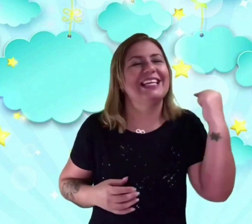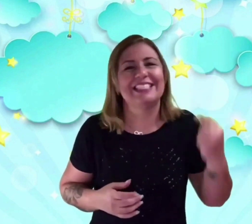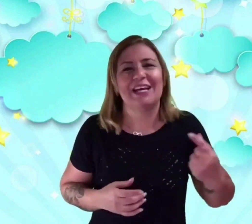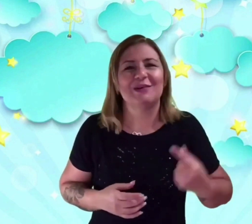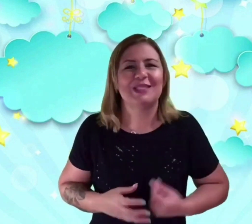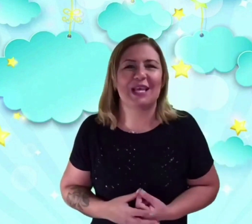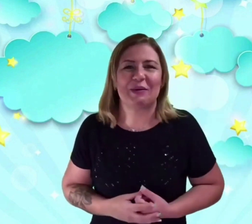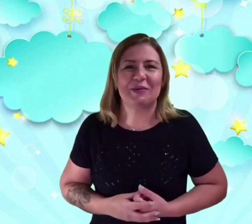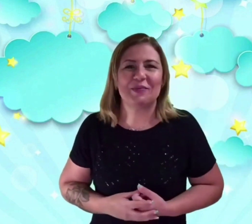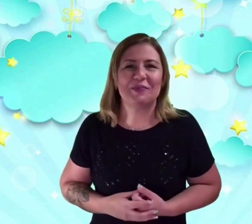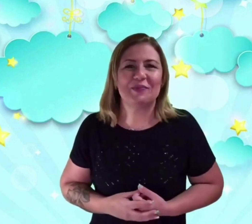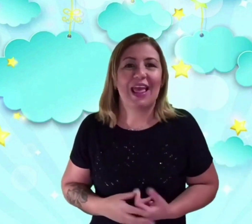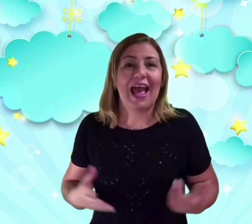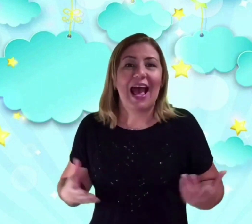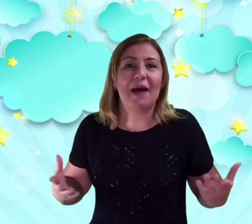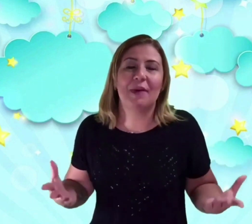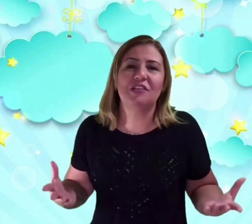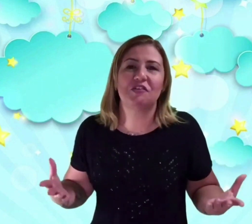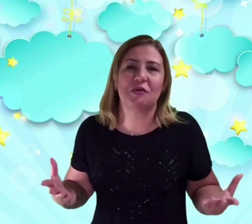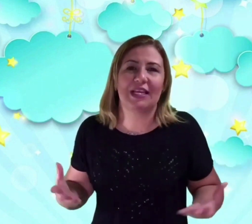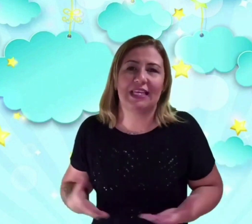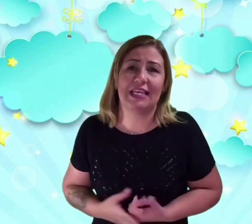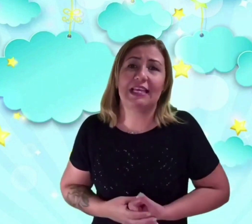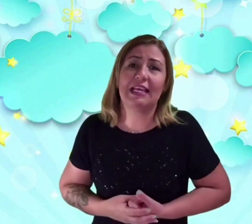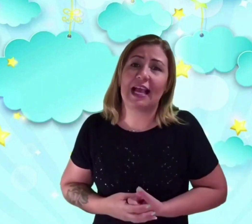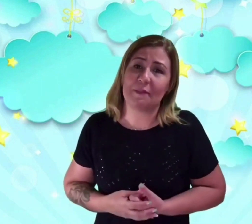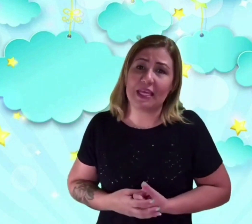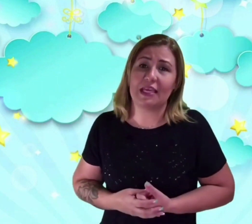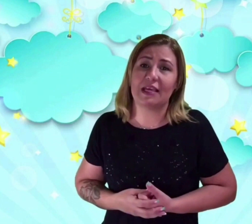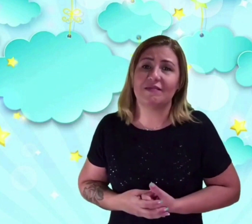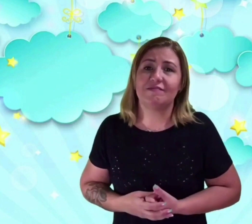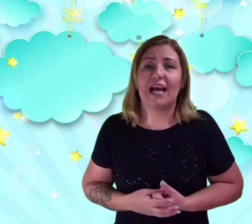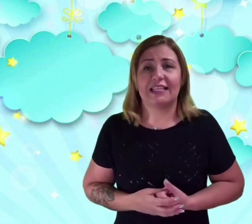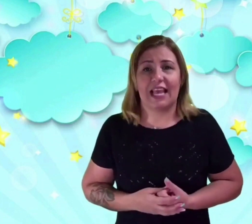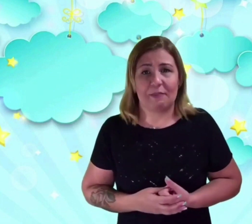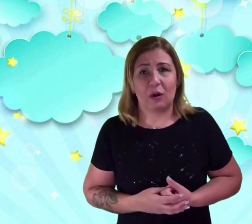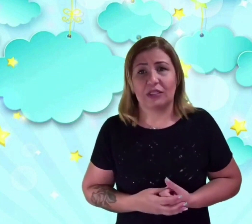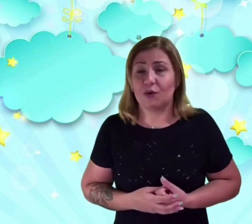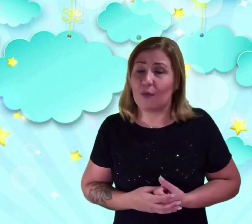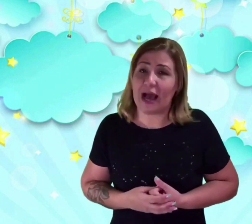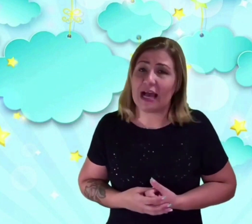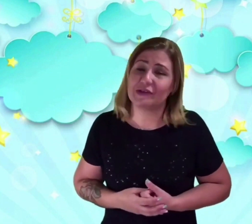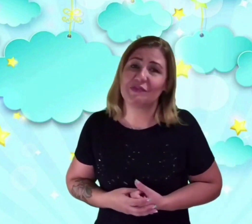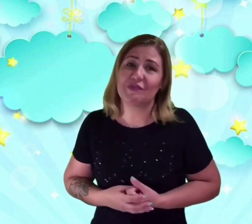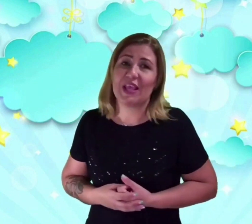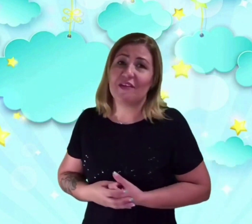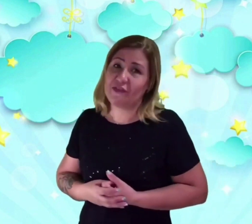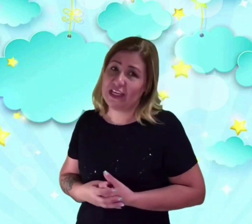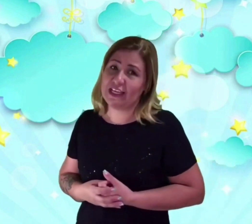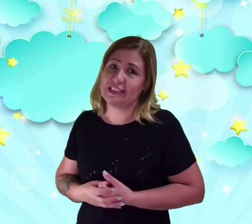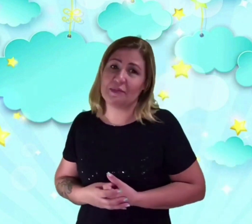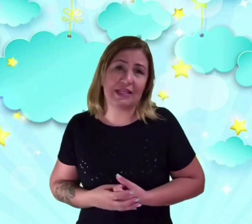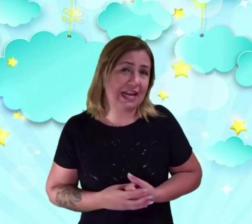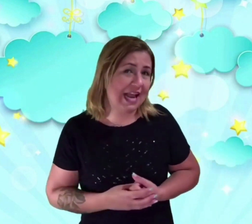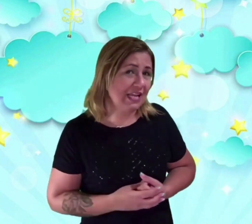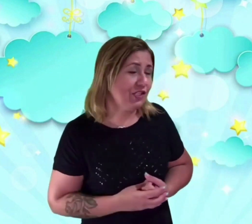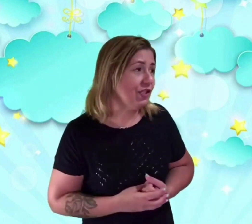até o céu. A mãe de Joaquim caminha até a porta do quarto, vira-se para trás